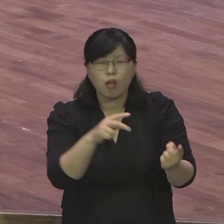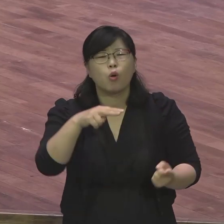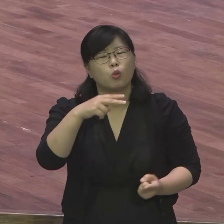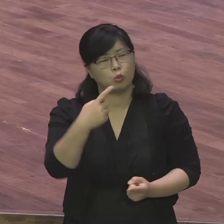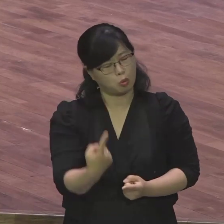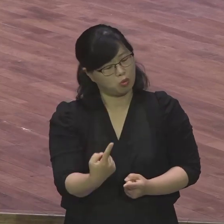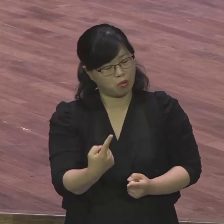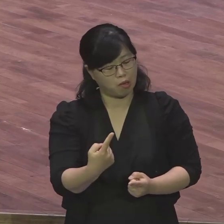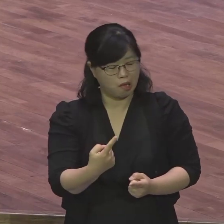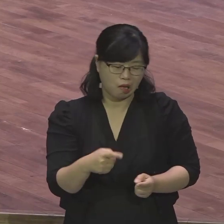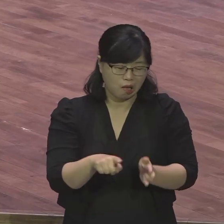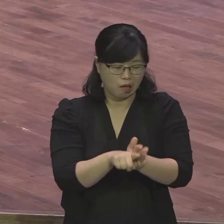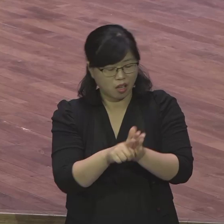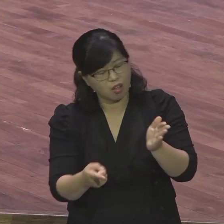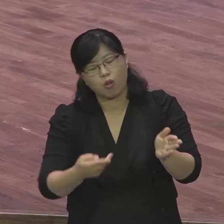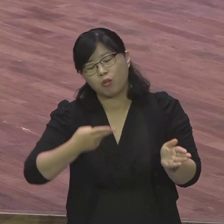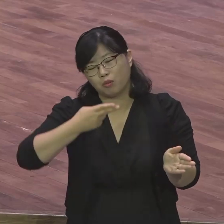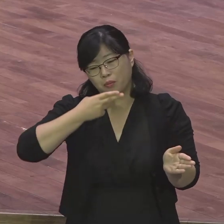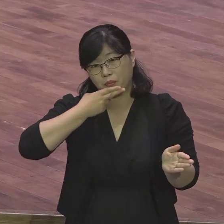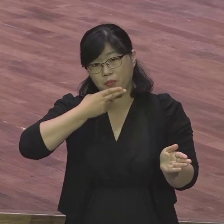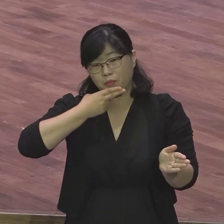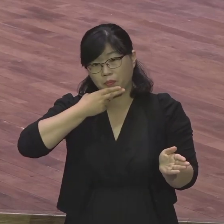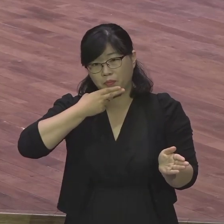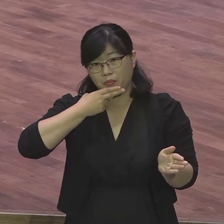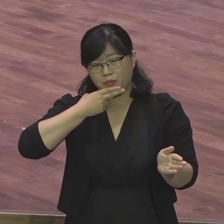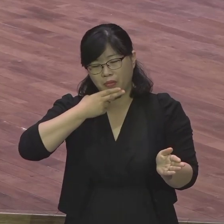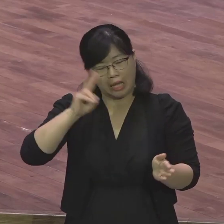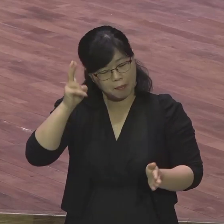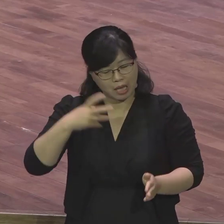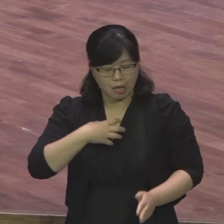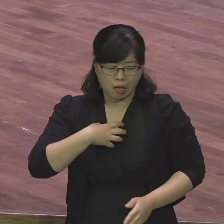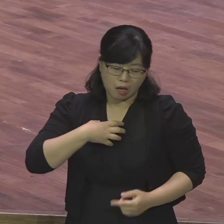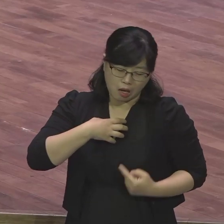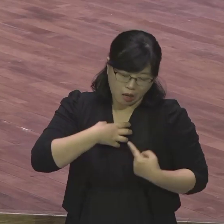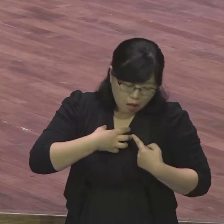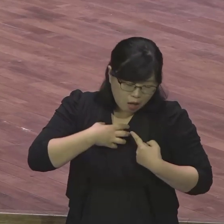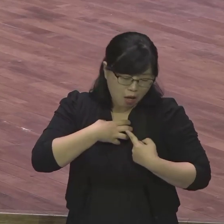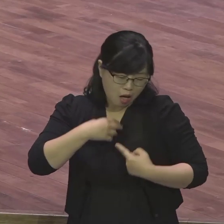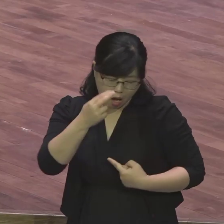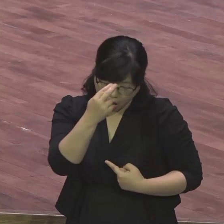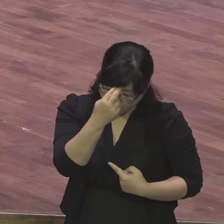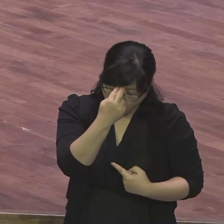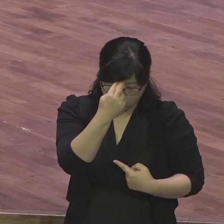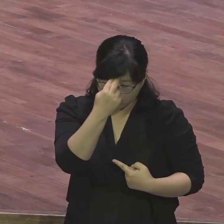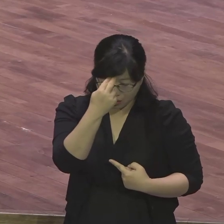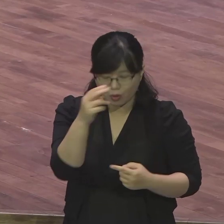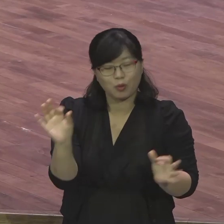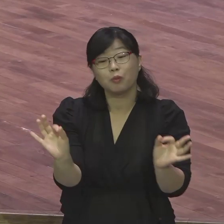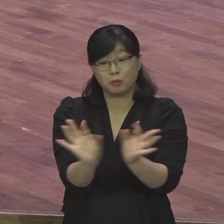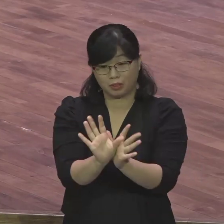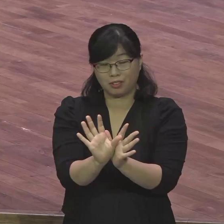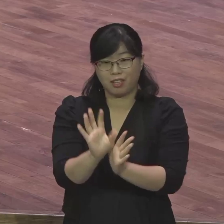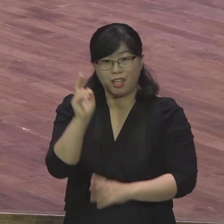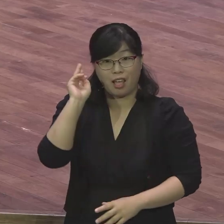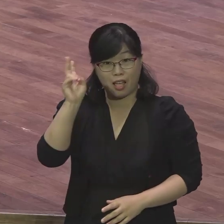와도 너 근심 걱정 말아라. 주 너를 지키리.